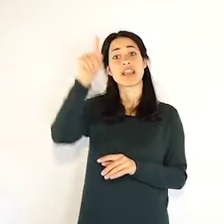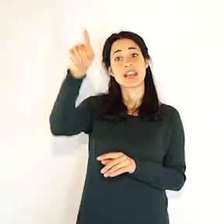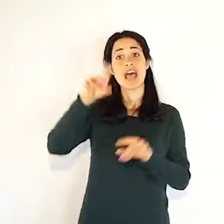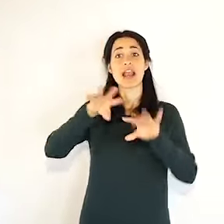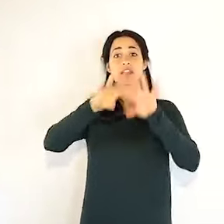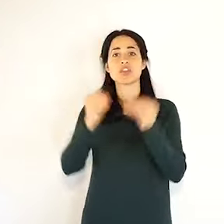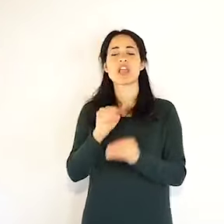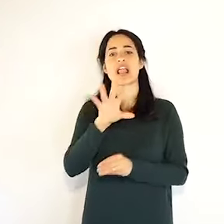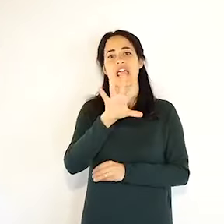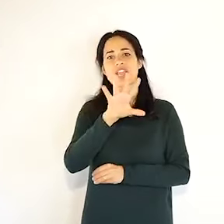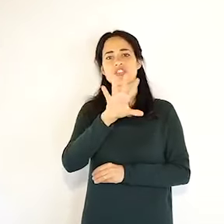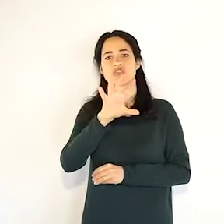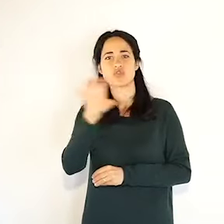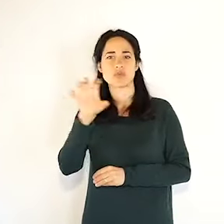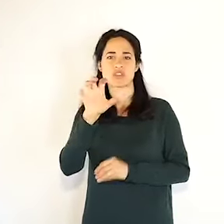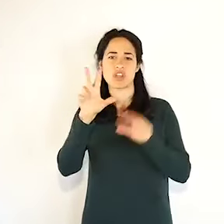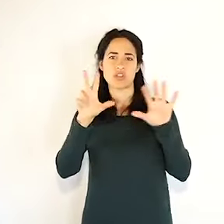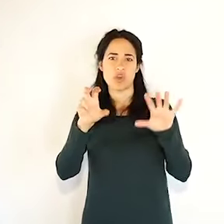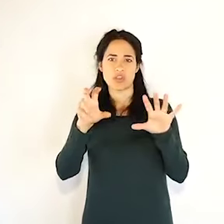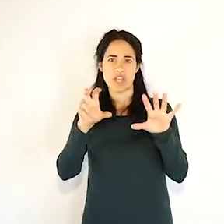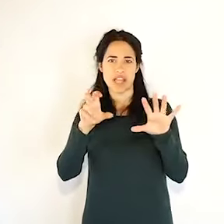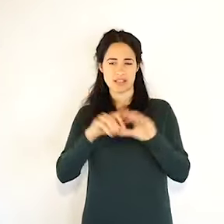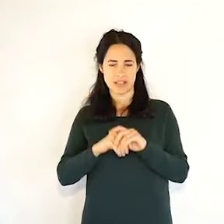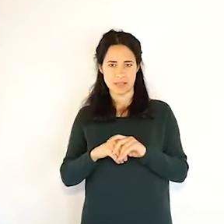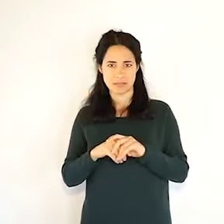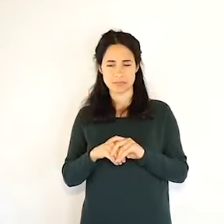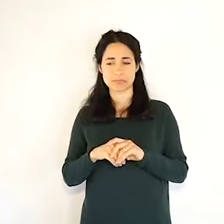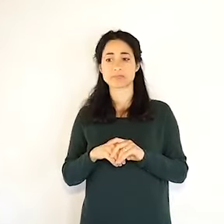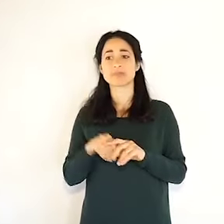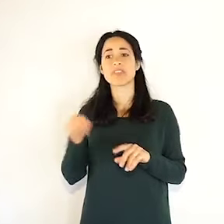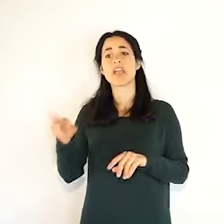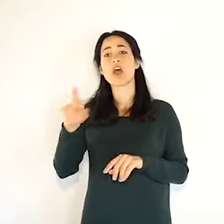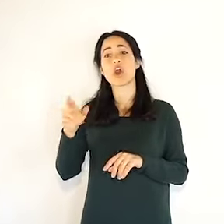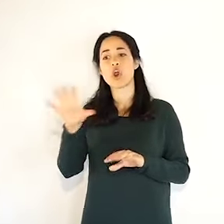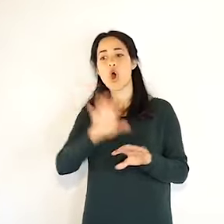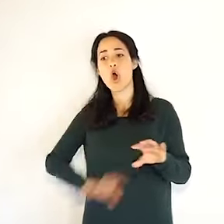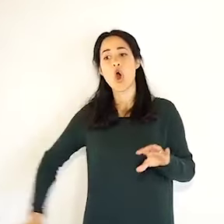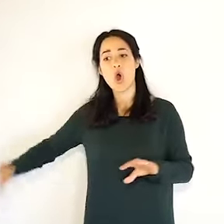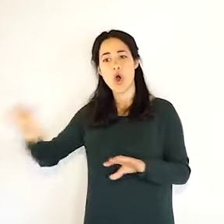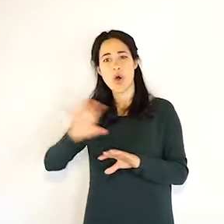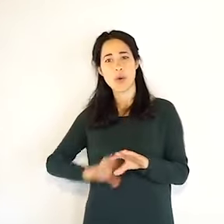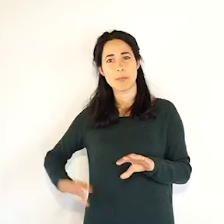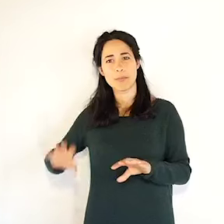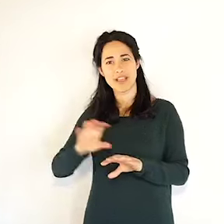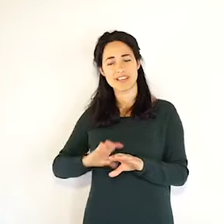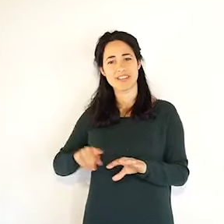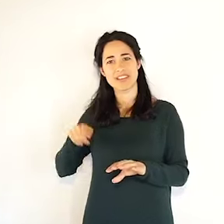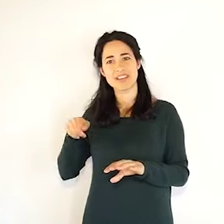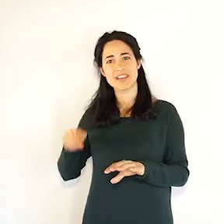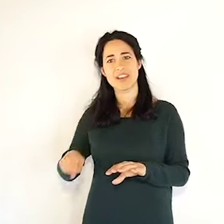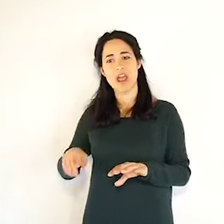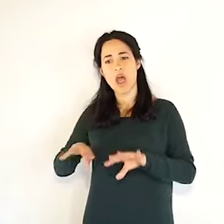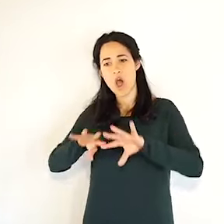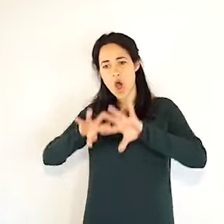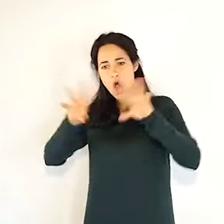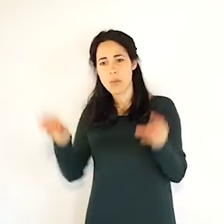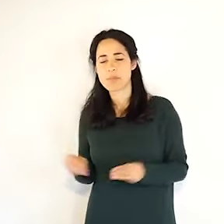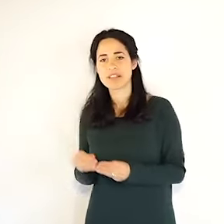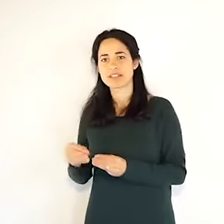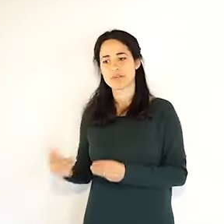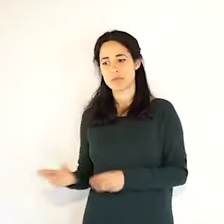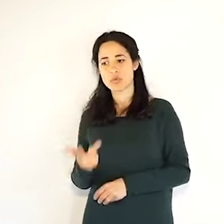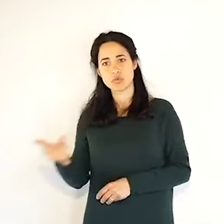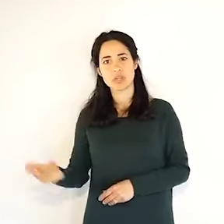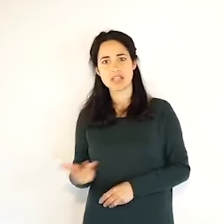casi in più, in totale 3.629, 13 casi in più a Ravenna, 34 in più a